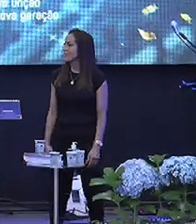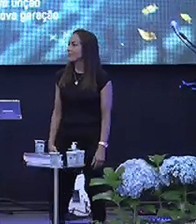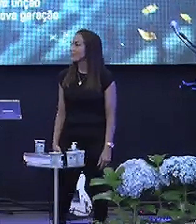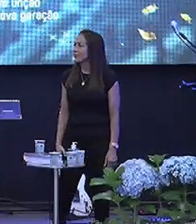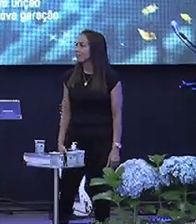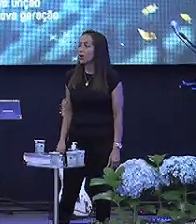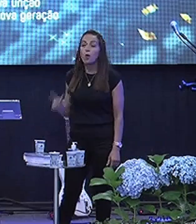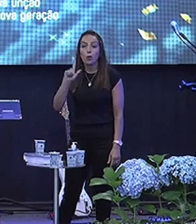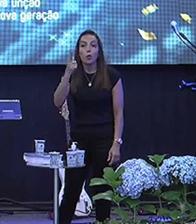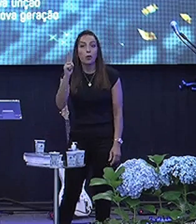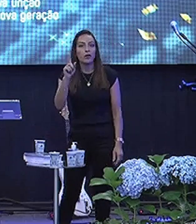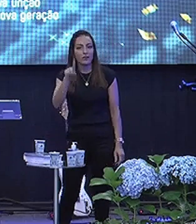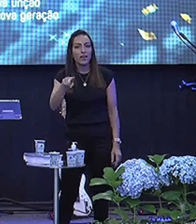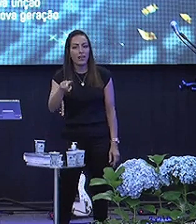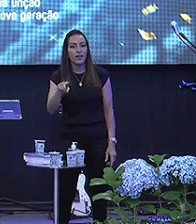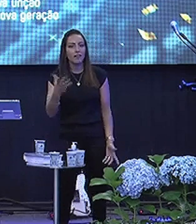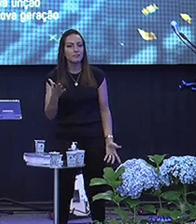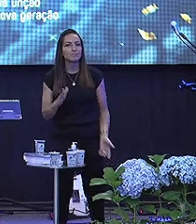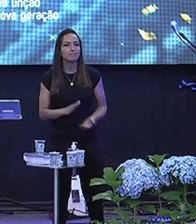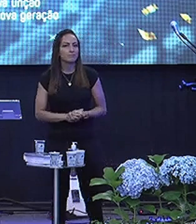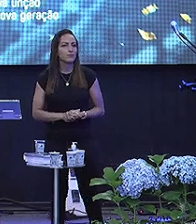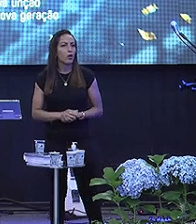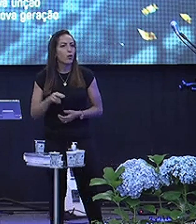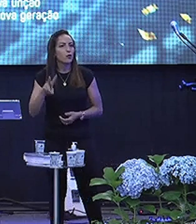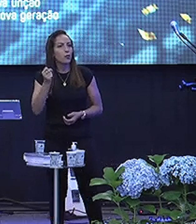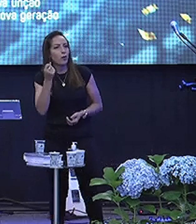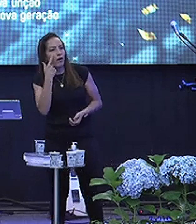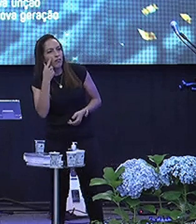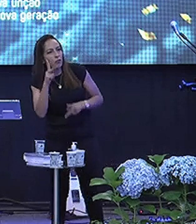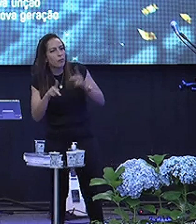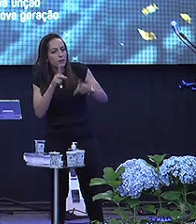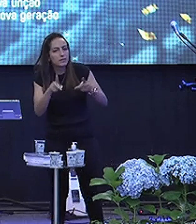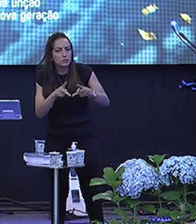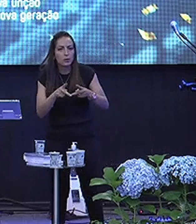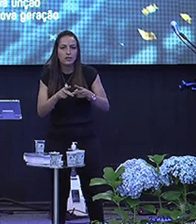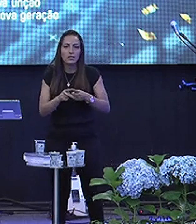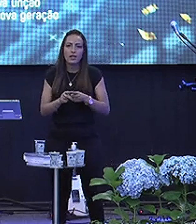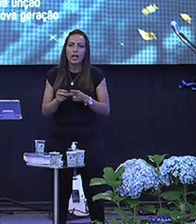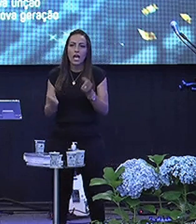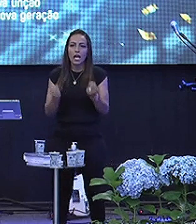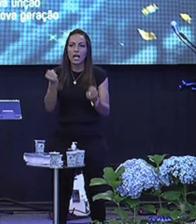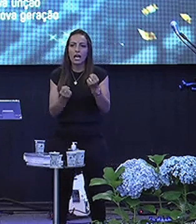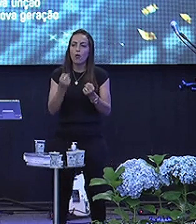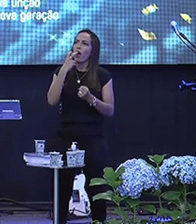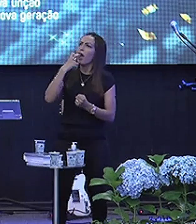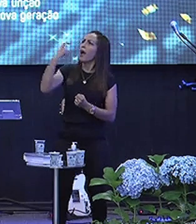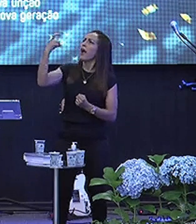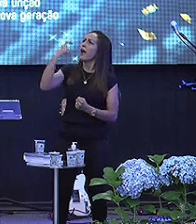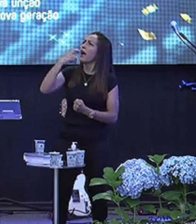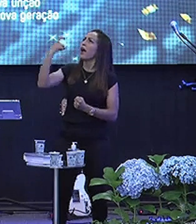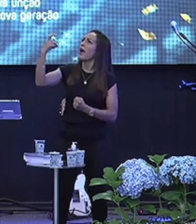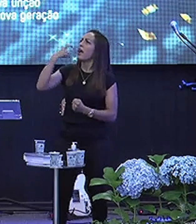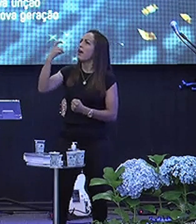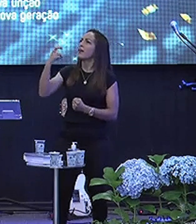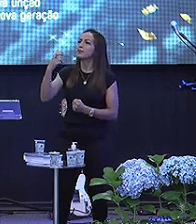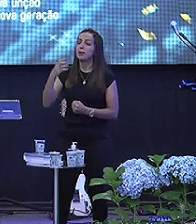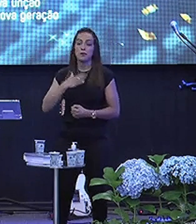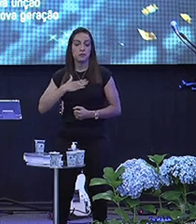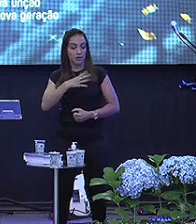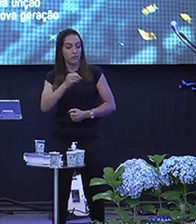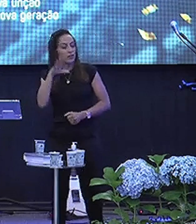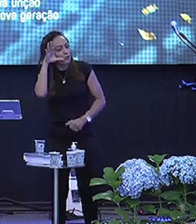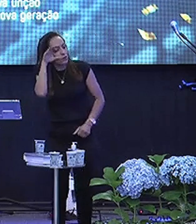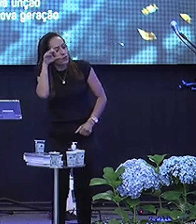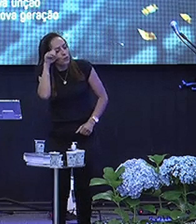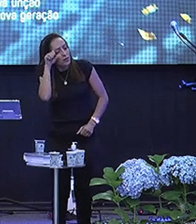Goiânia Era desse jeito Meu Deus do céu Nunca vi um povo Que gosta tanto De carro de sol Gente Assada Pequenininha Dormindo Na hora que